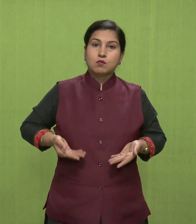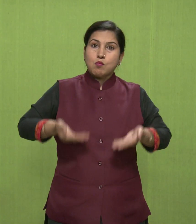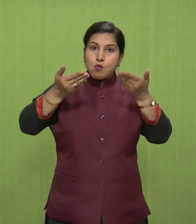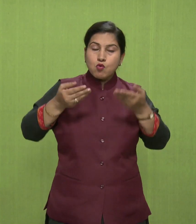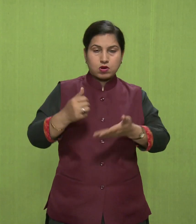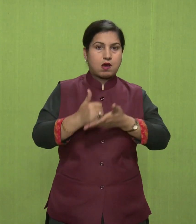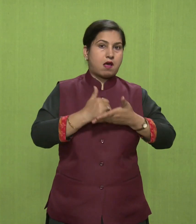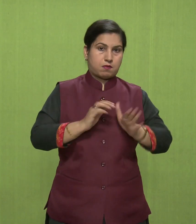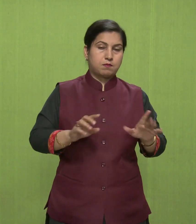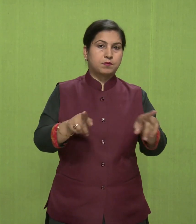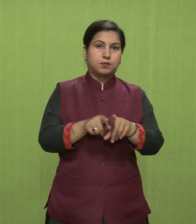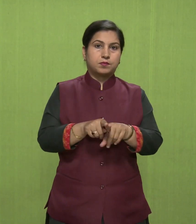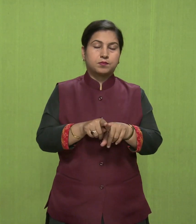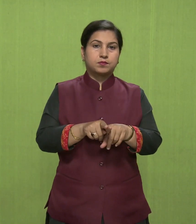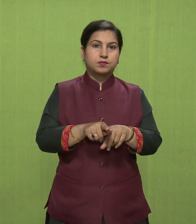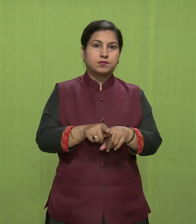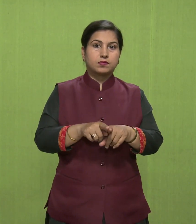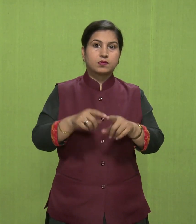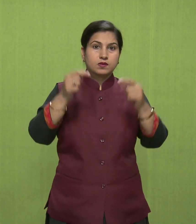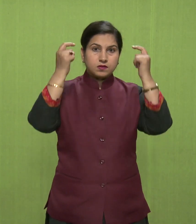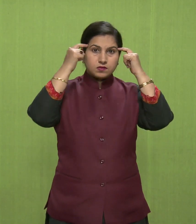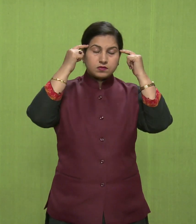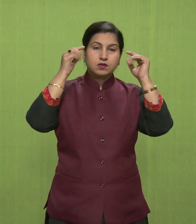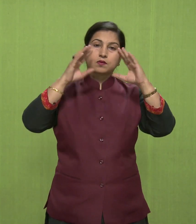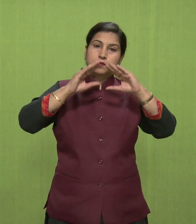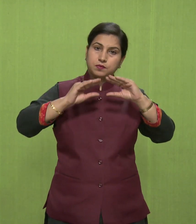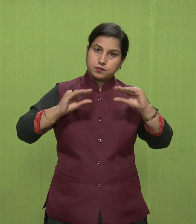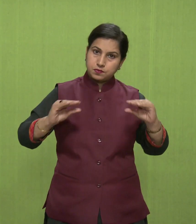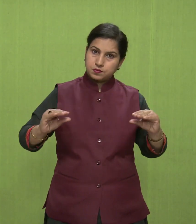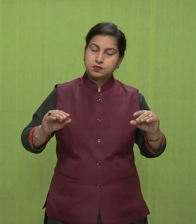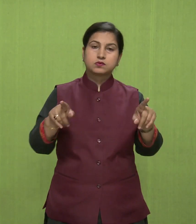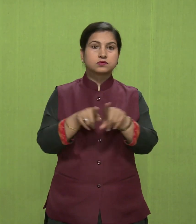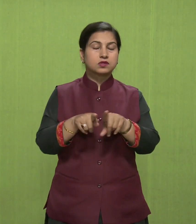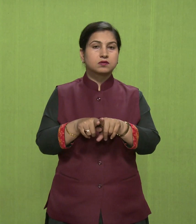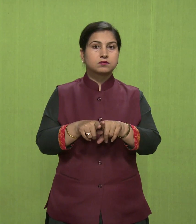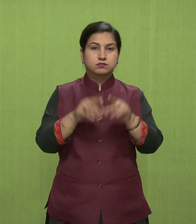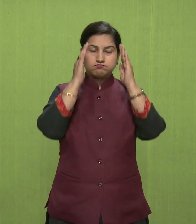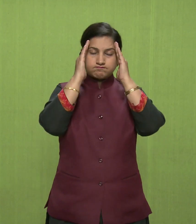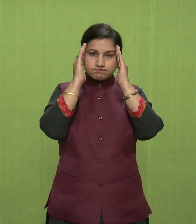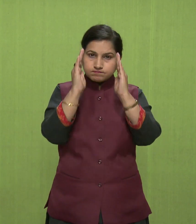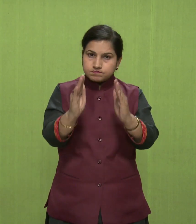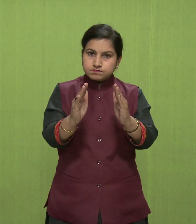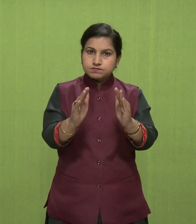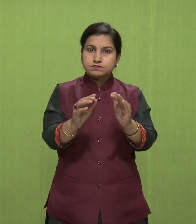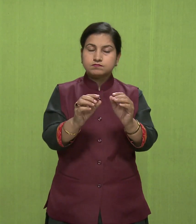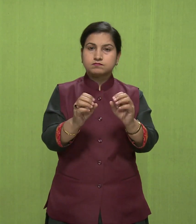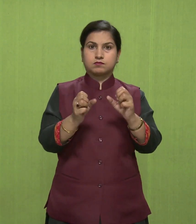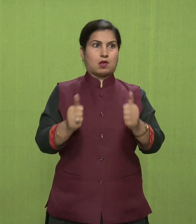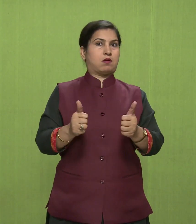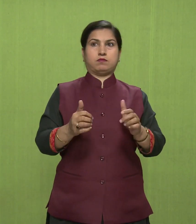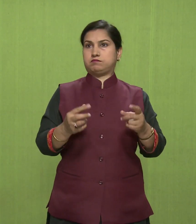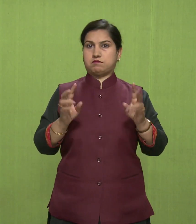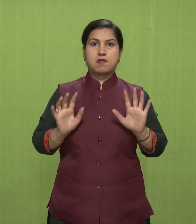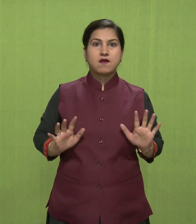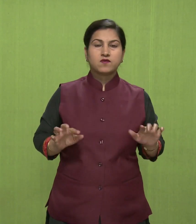जिससे मस्तिस को शांती मिलती है, और एकागरदा बरता है, सजगता बरता है, और